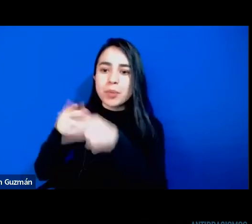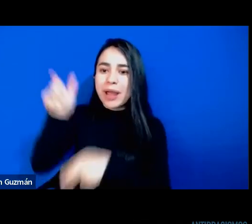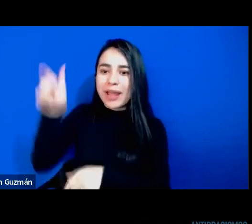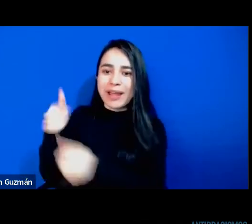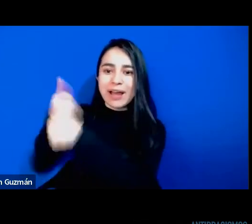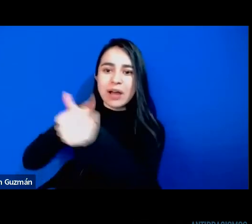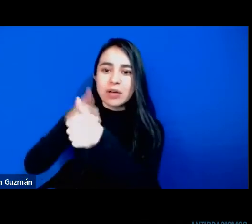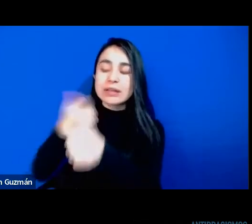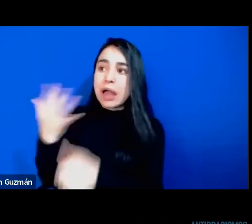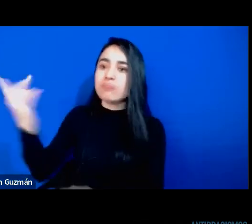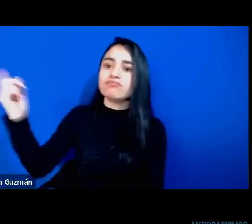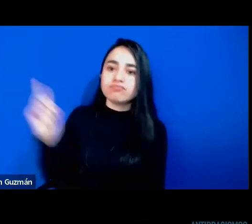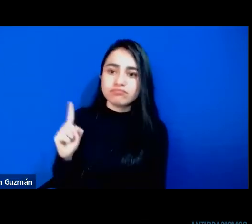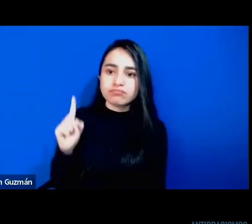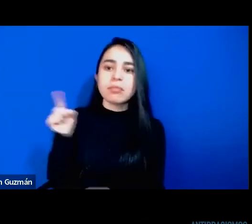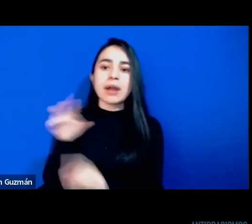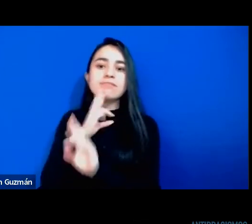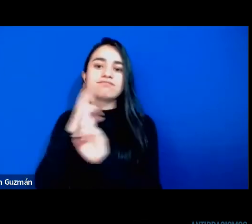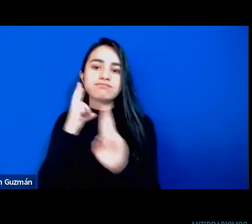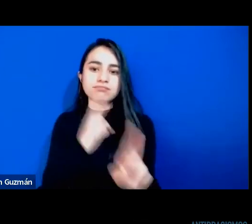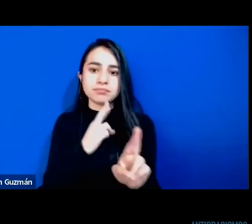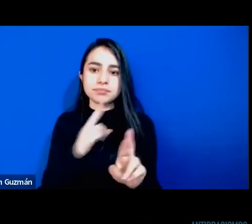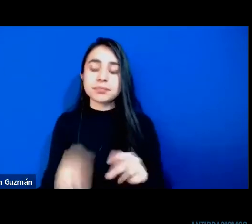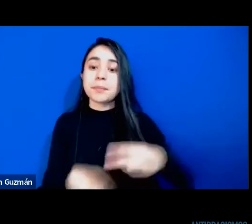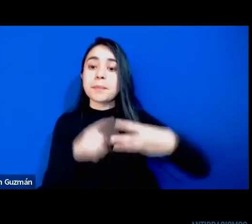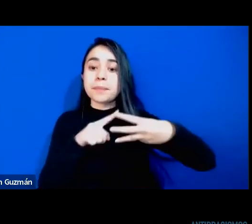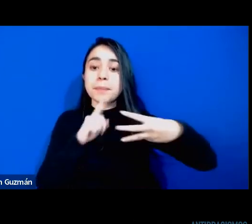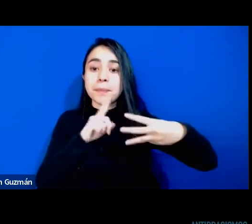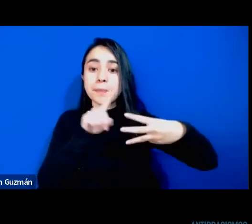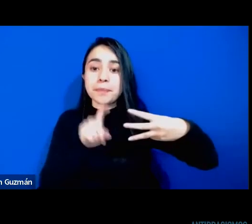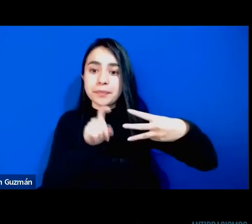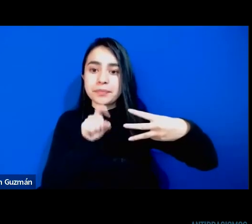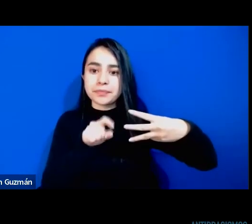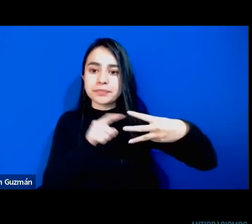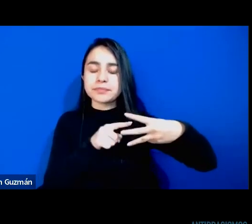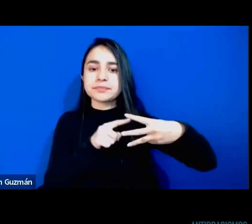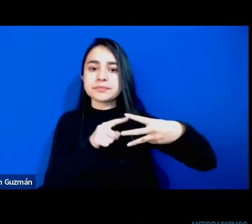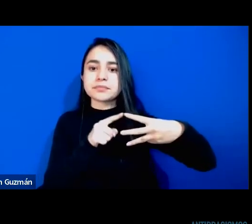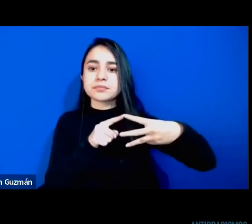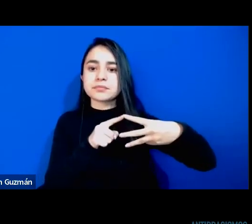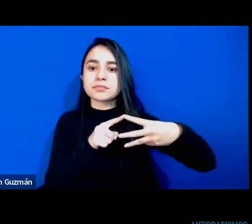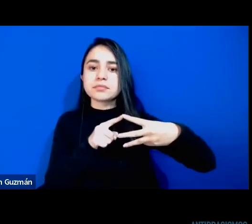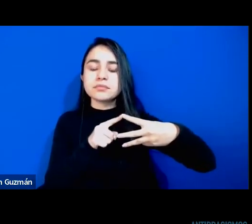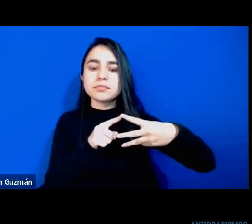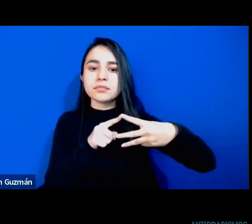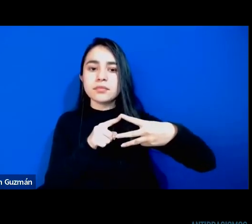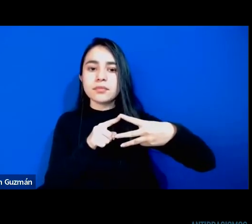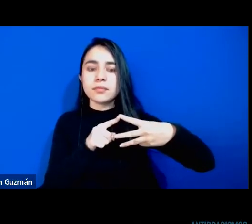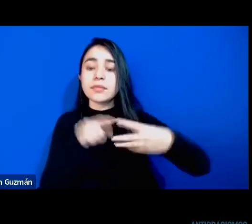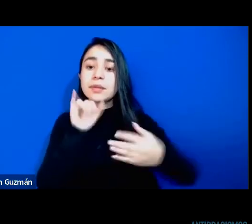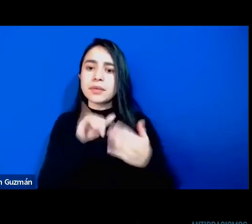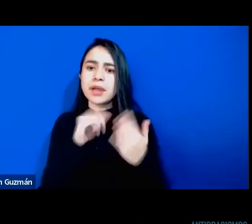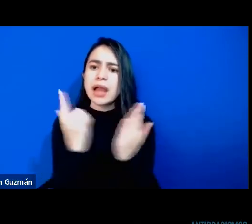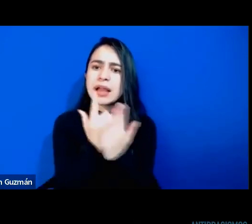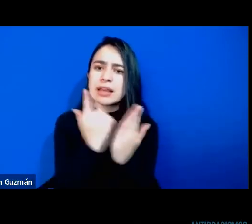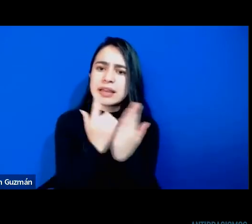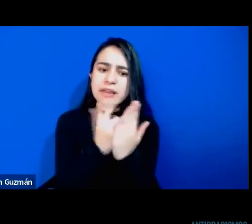a estas preguntas. La primera pregunta es ¿desde dónde nos acercamos a este libro?